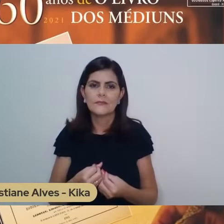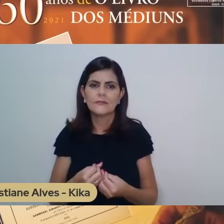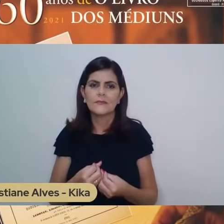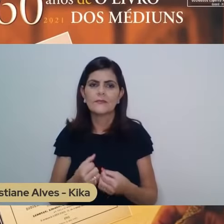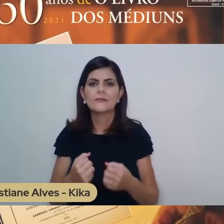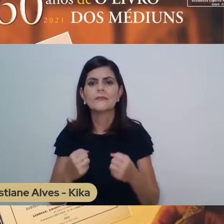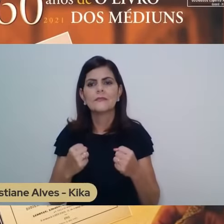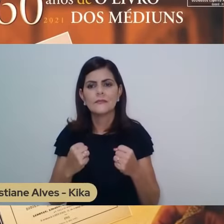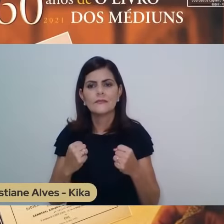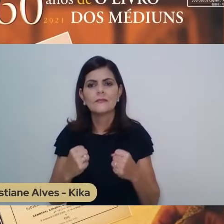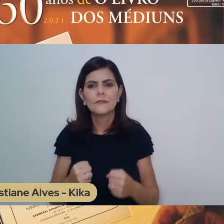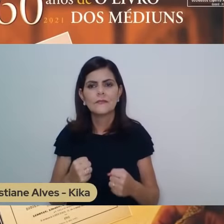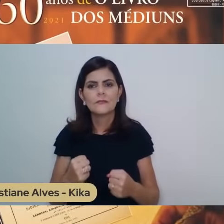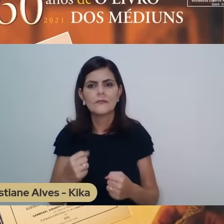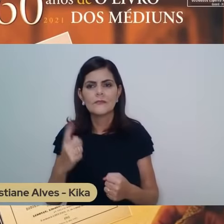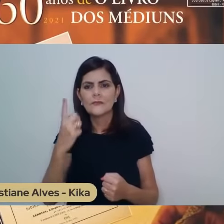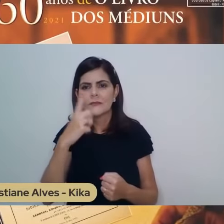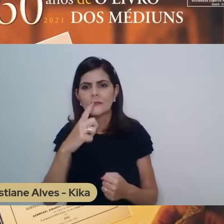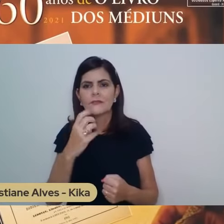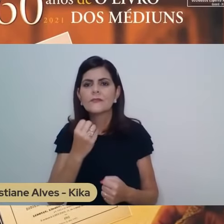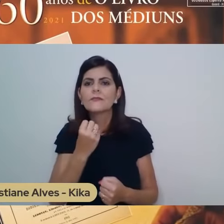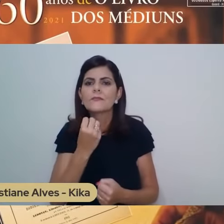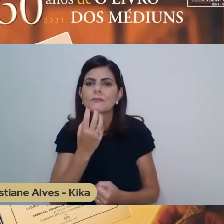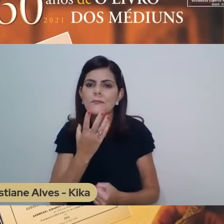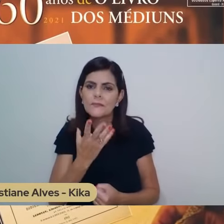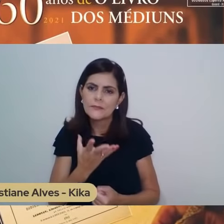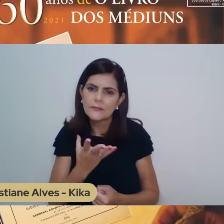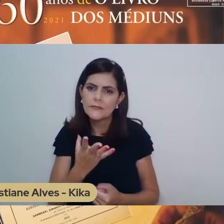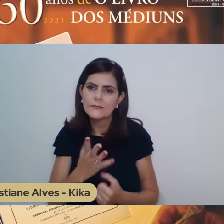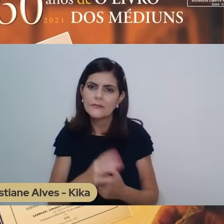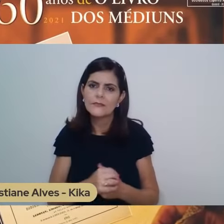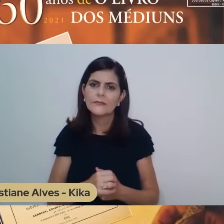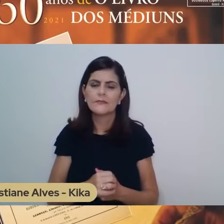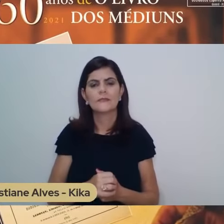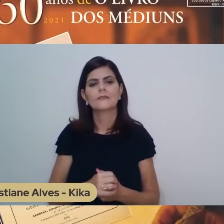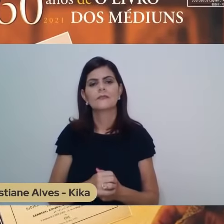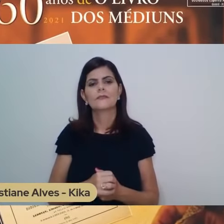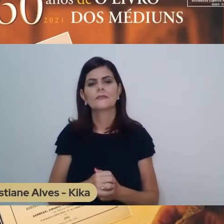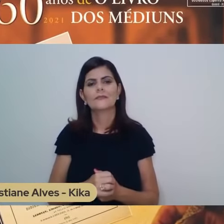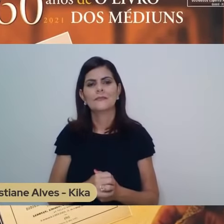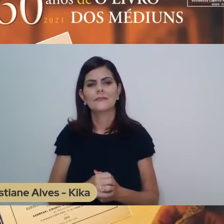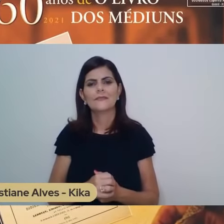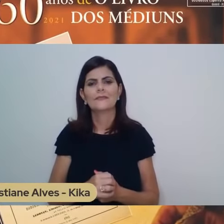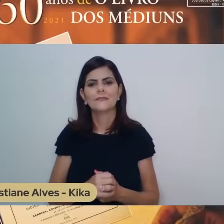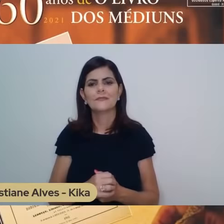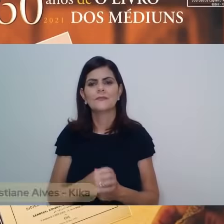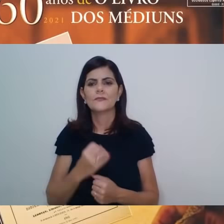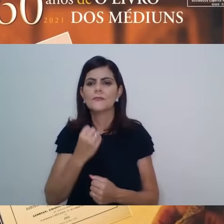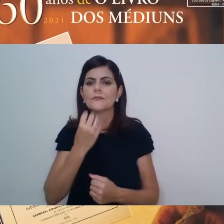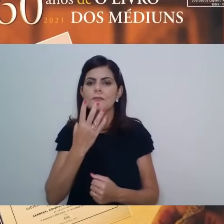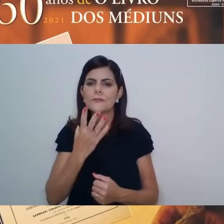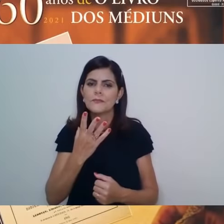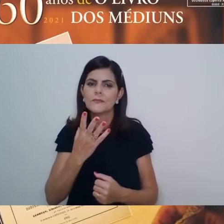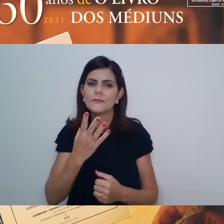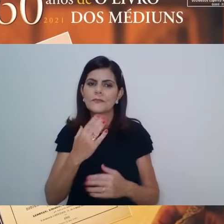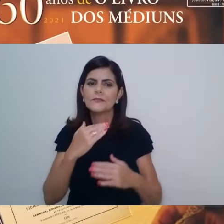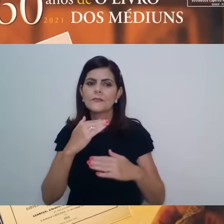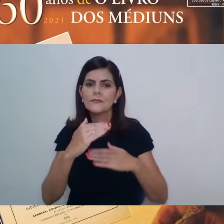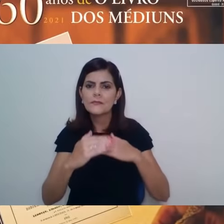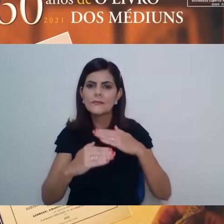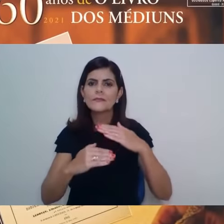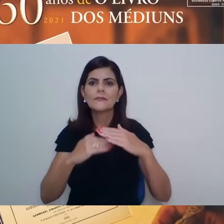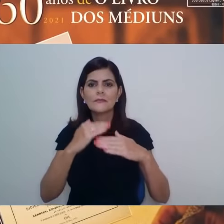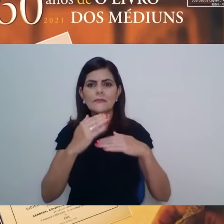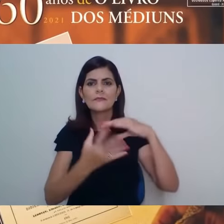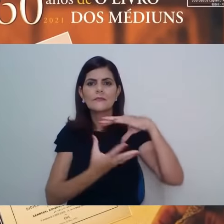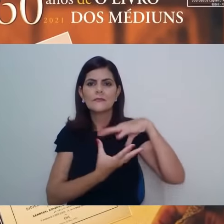mas que, quando colocada a serviço do bem, é uma tremenda alavanca de progresso do Espírito.